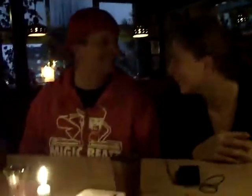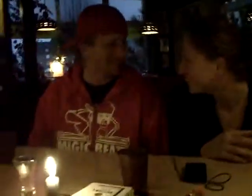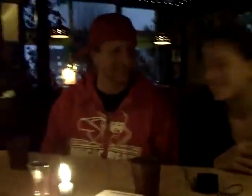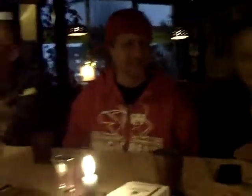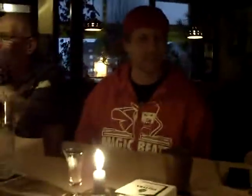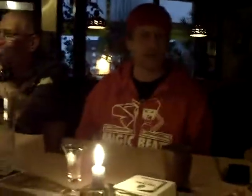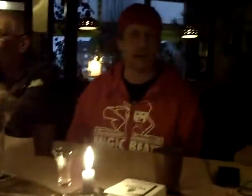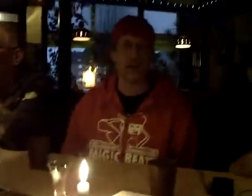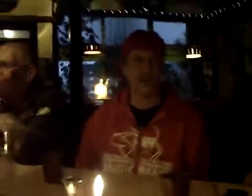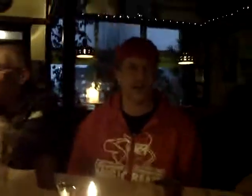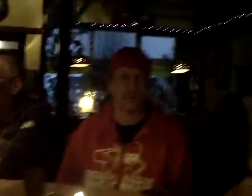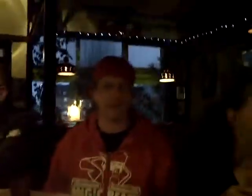Sechst. Reicht jetzt.